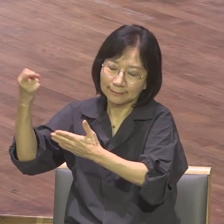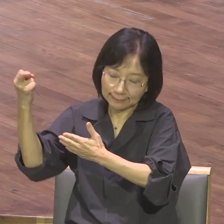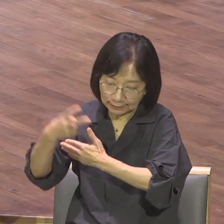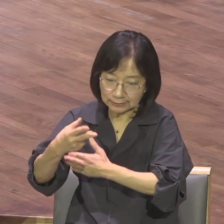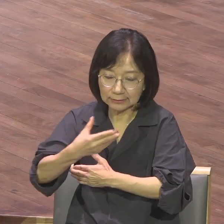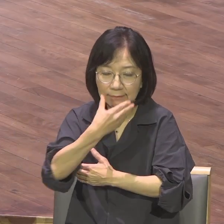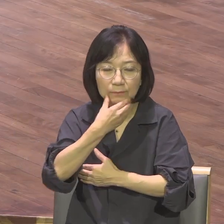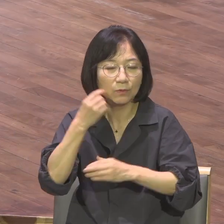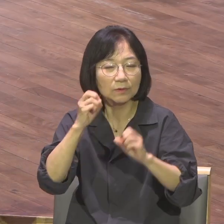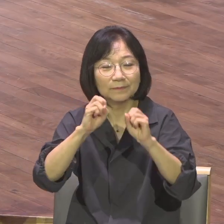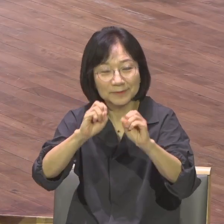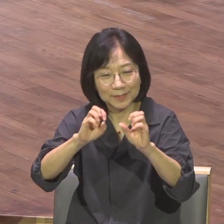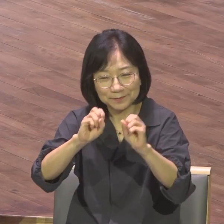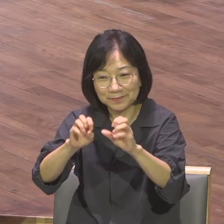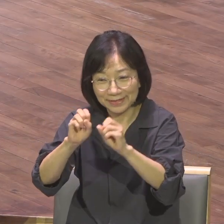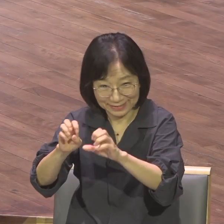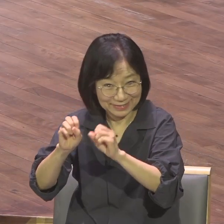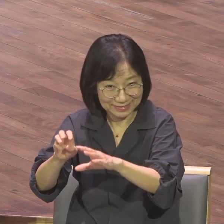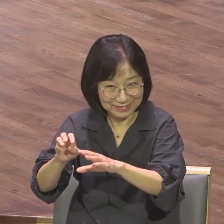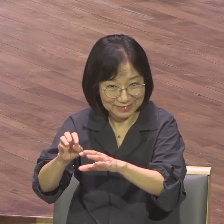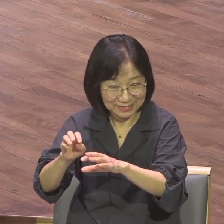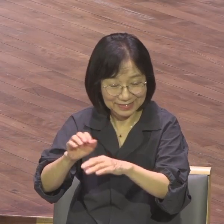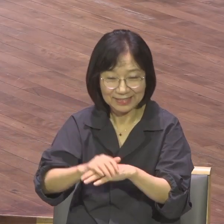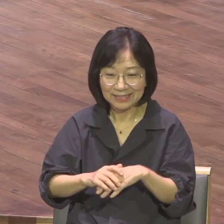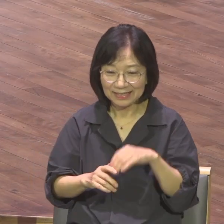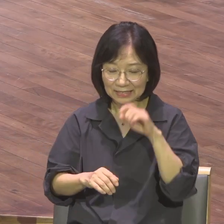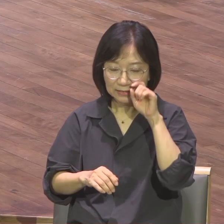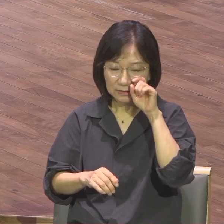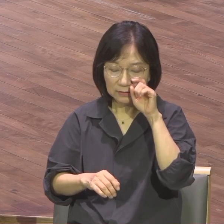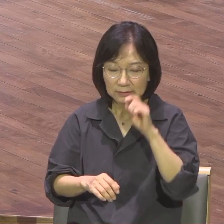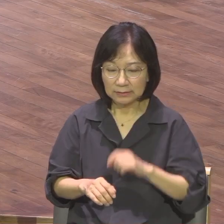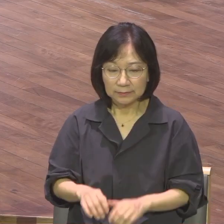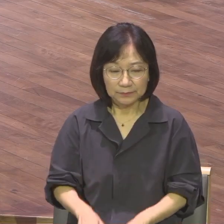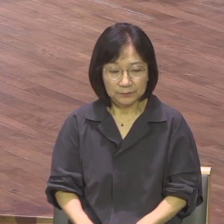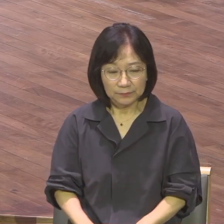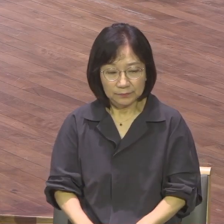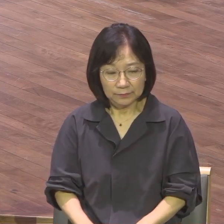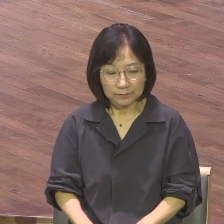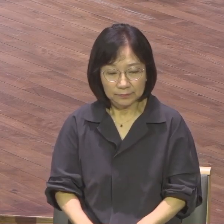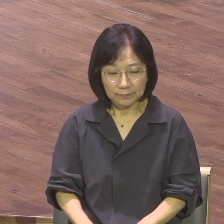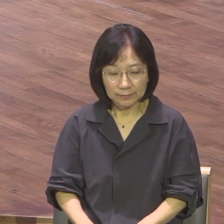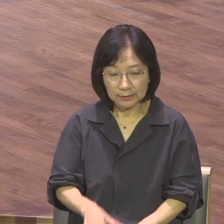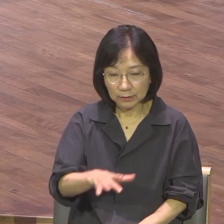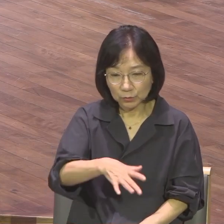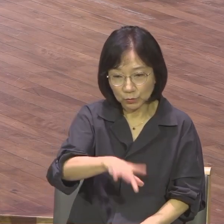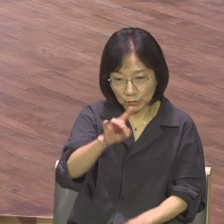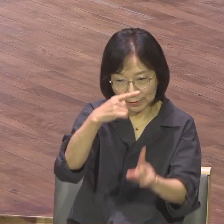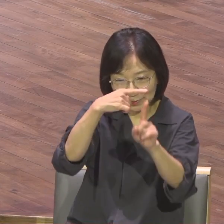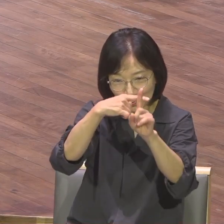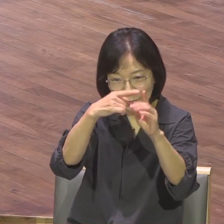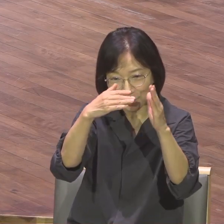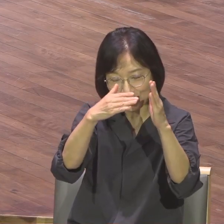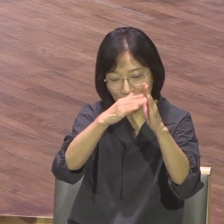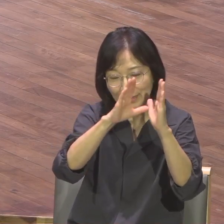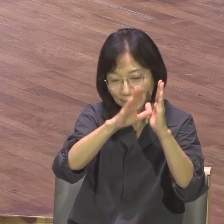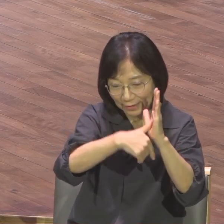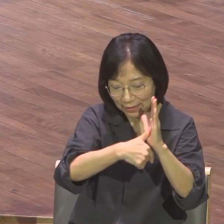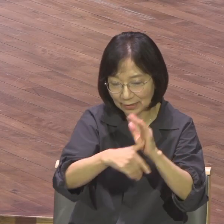이 복음이 초대교회를 통해서 그리고 사도 바울을 통해서 전달되는 과정에서 수많은